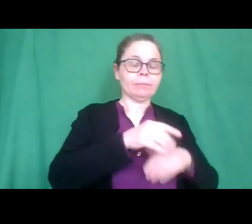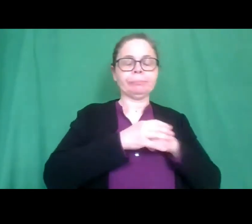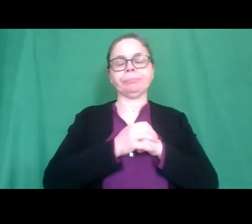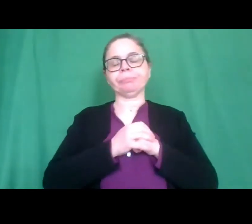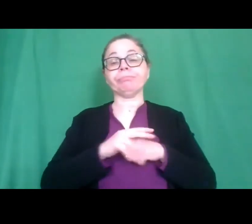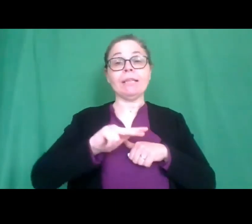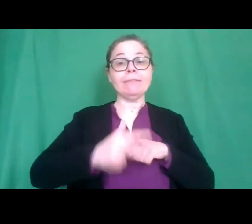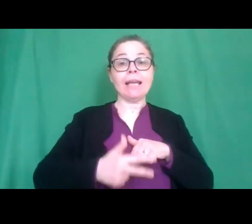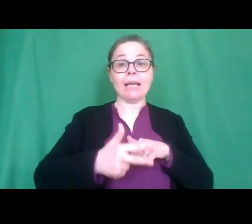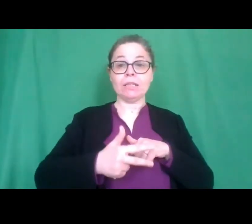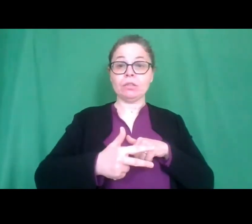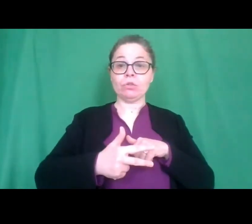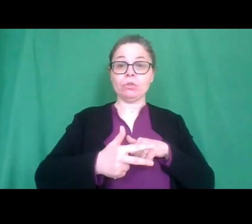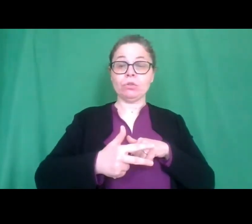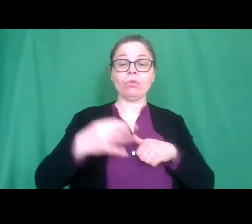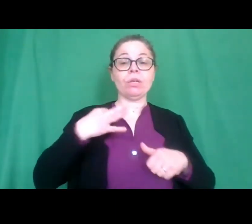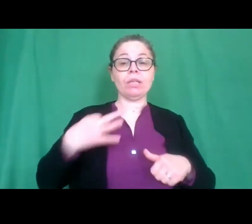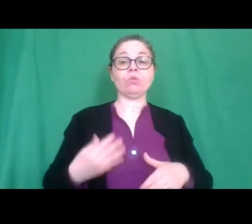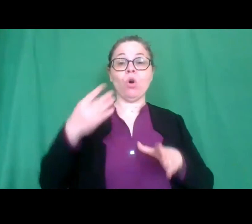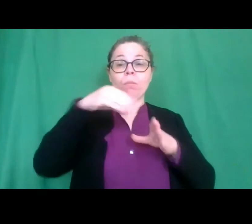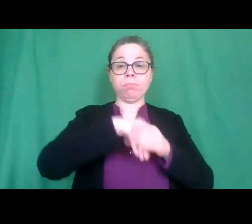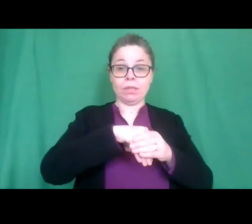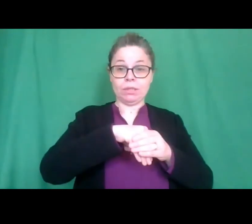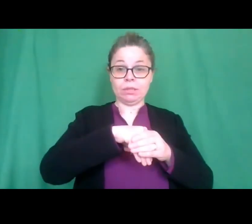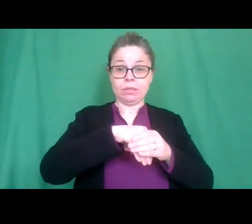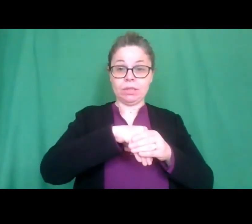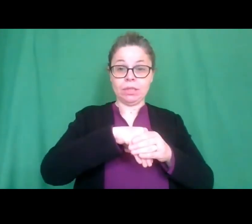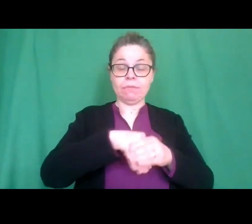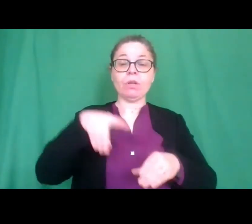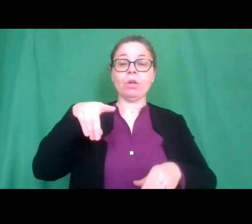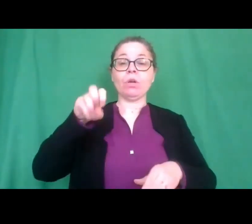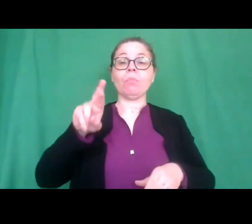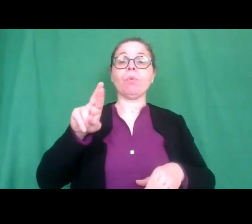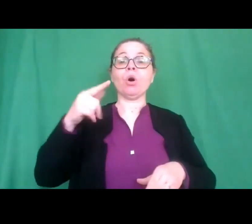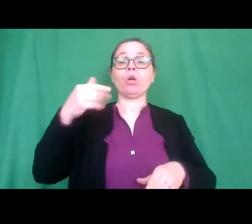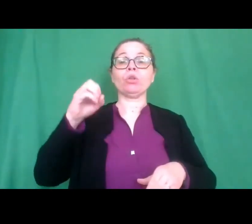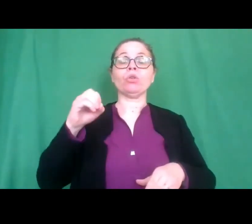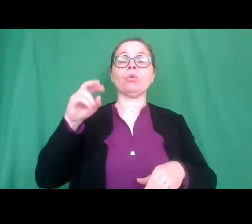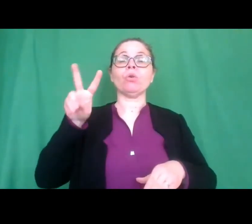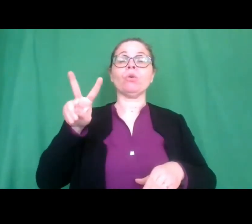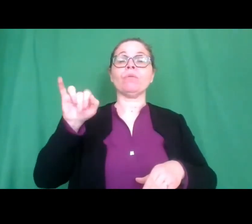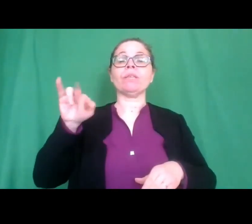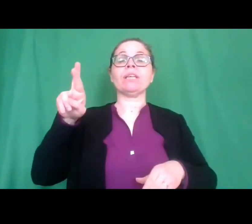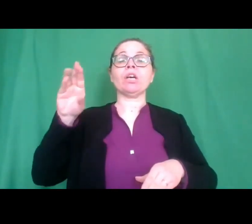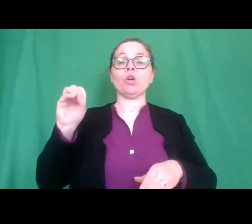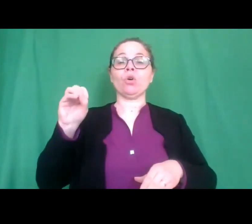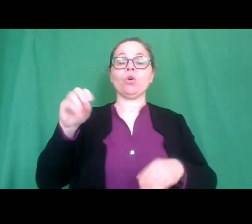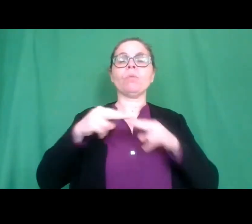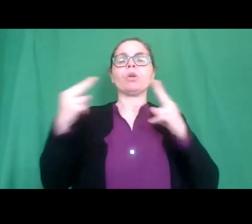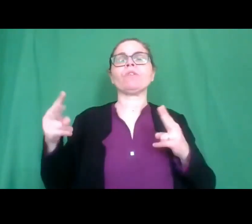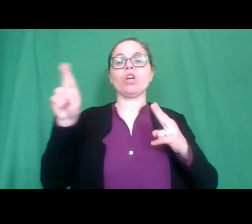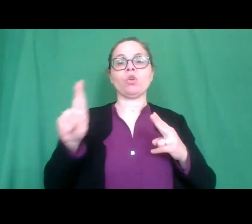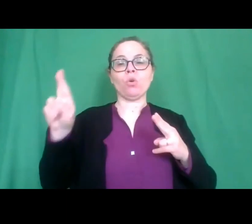terzo posto troviamo l'istituto comprensivo di Porto Viro di Rovigo della provincia di Rovigo in